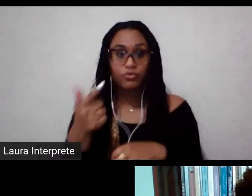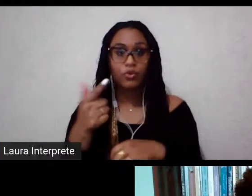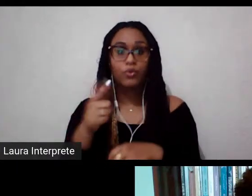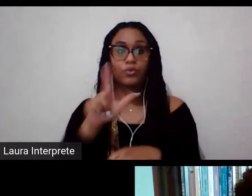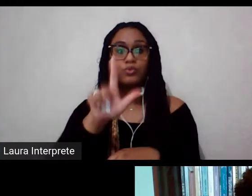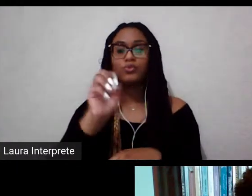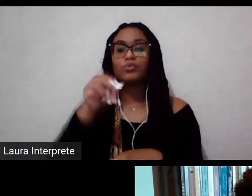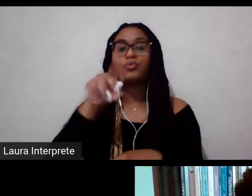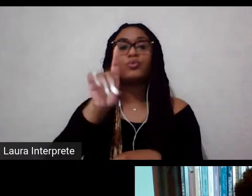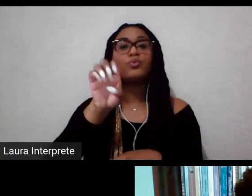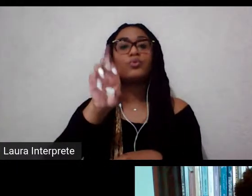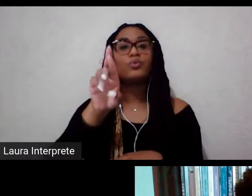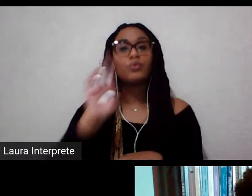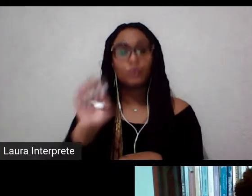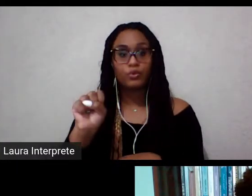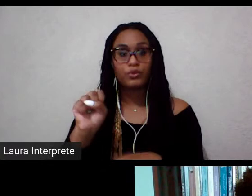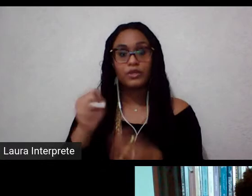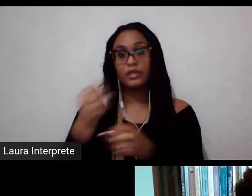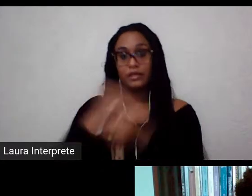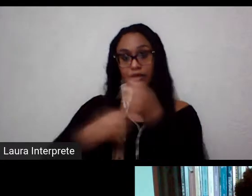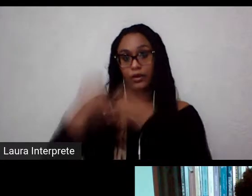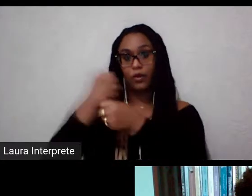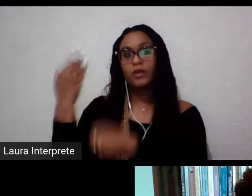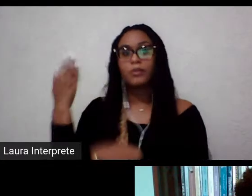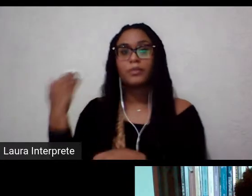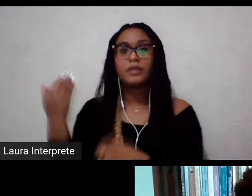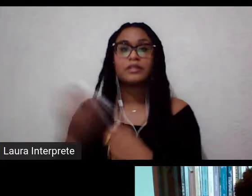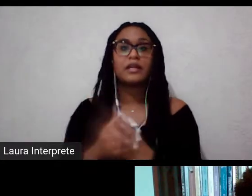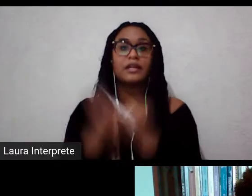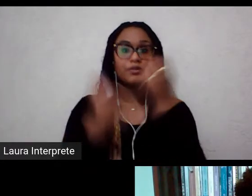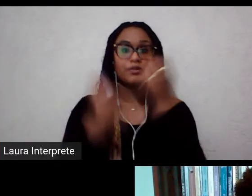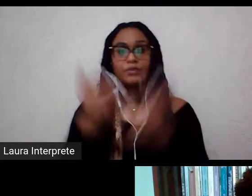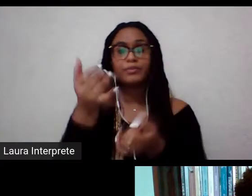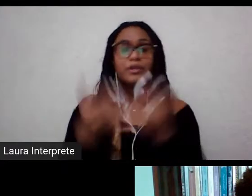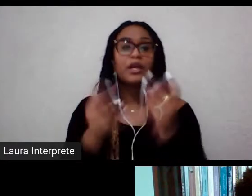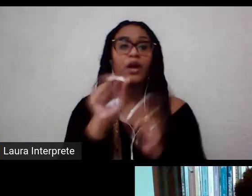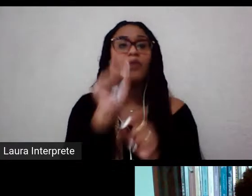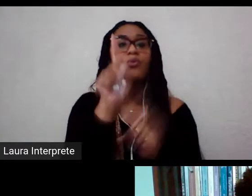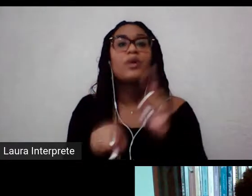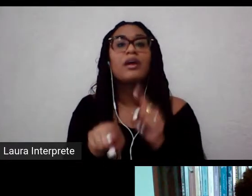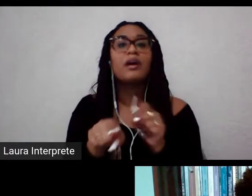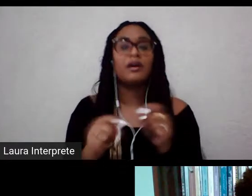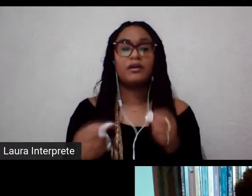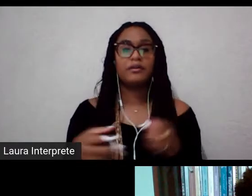com uma bolsa Chivenin no ano passado. Eu vou explicar o que é o programa Chivenin.